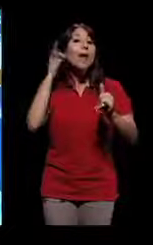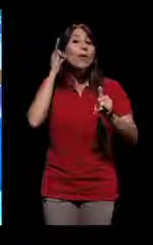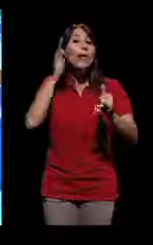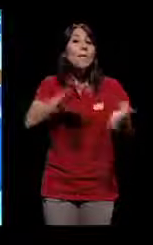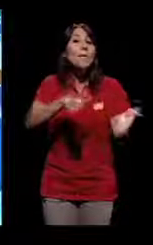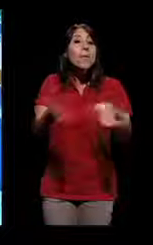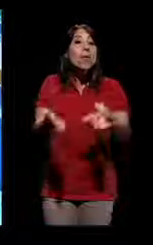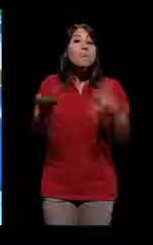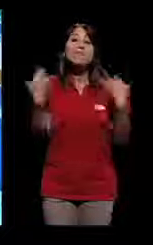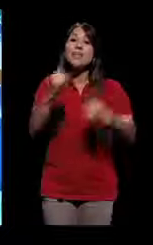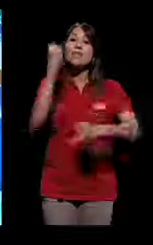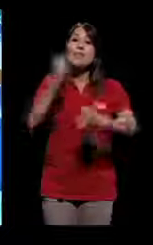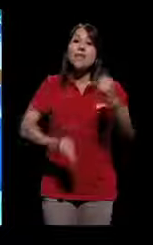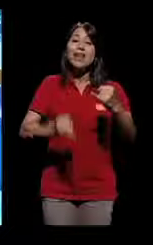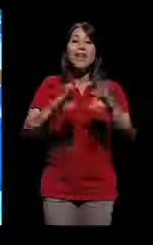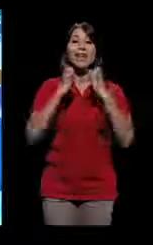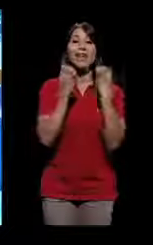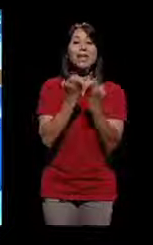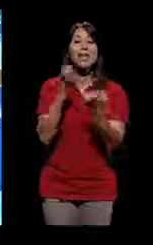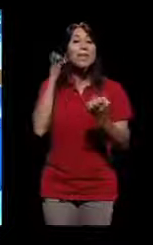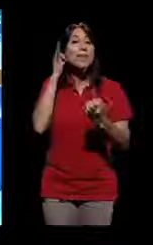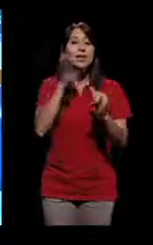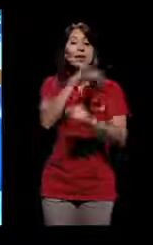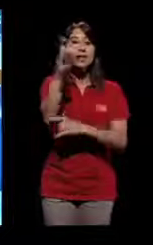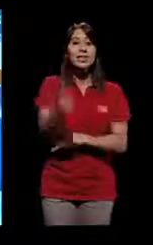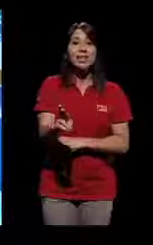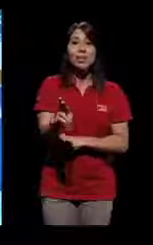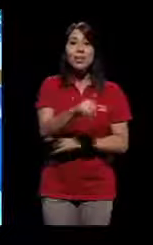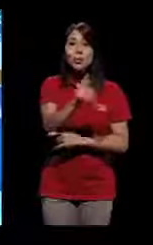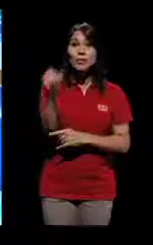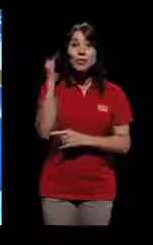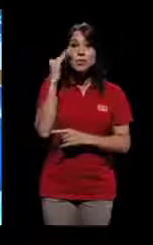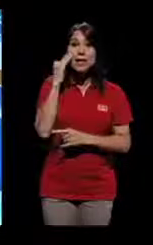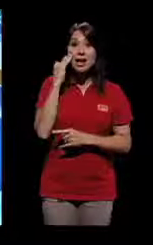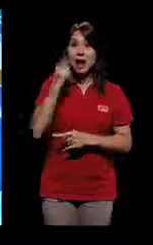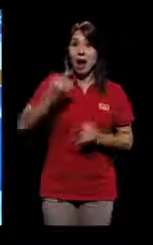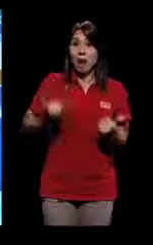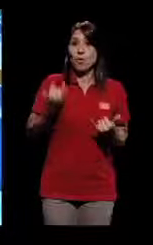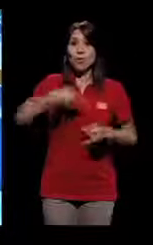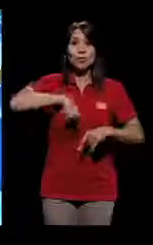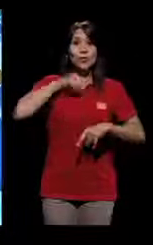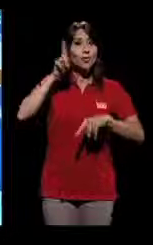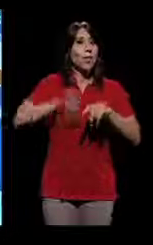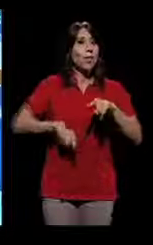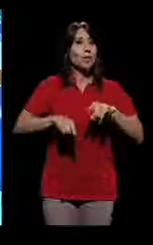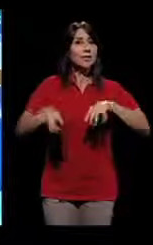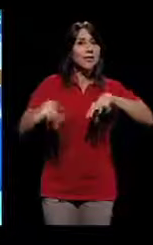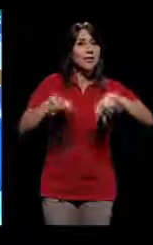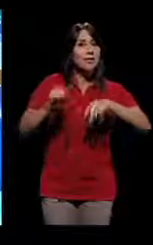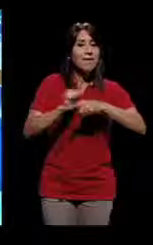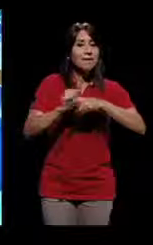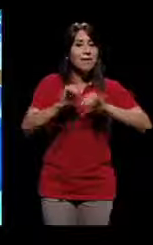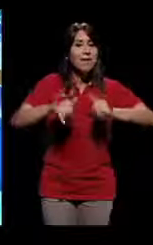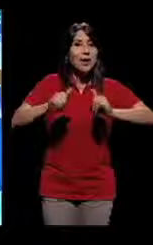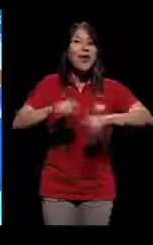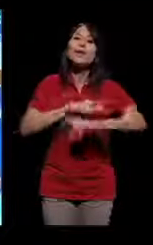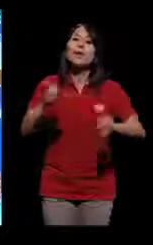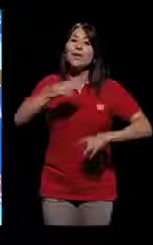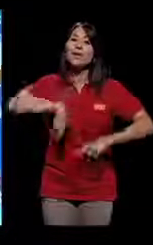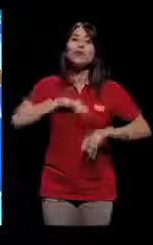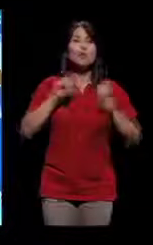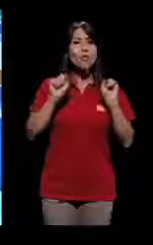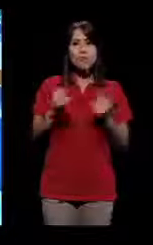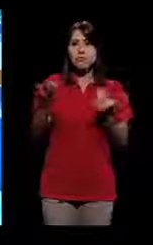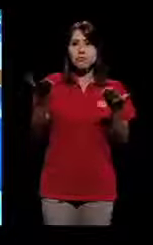Nosotras teníamos un lema que decía, hasta que muera la última jugadora ese día muere el Deportivo Femenino Costa Rica. Como ustedes comprenderán, no